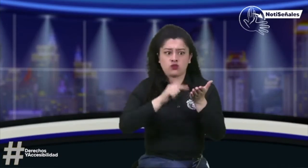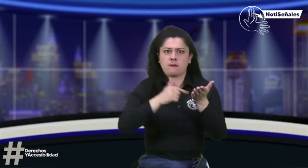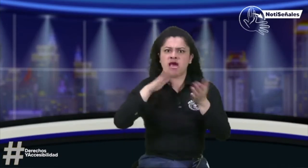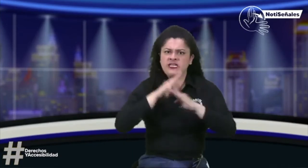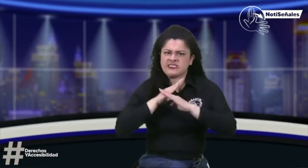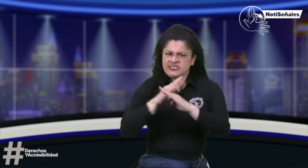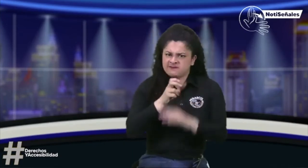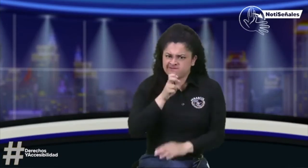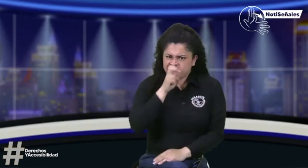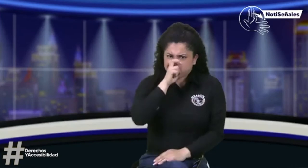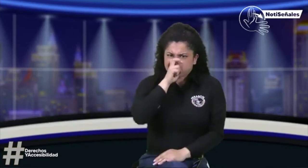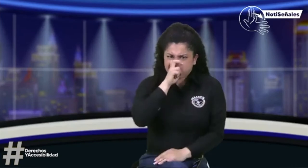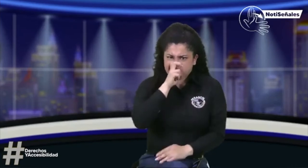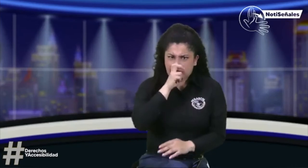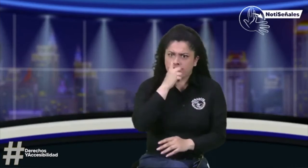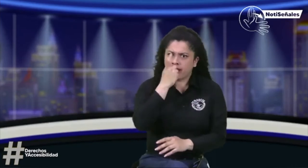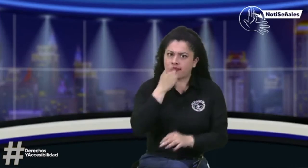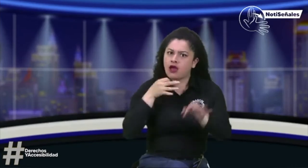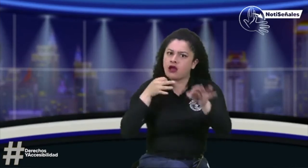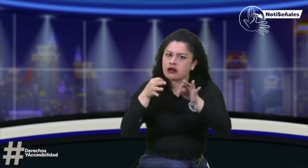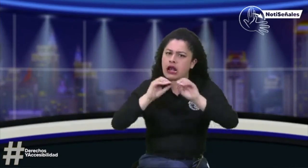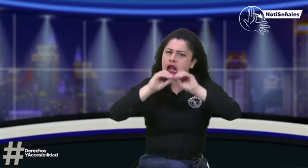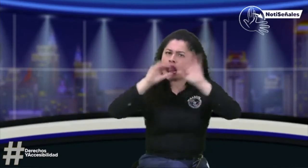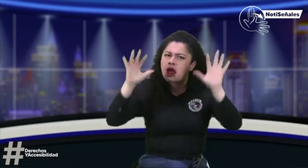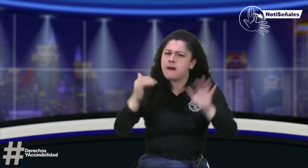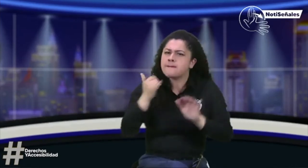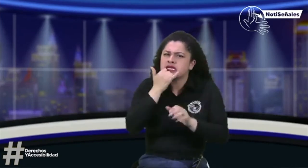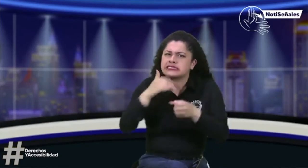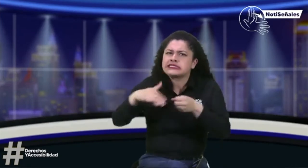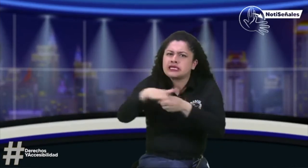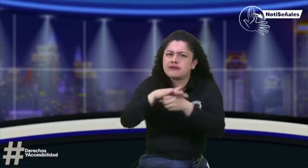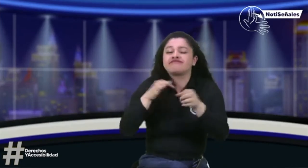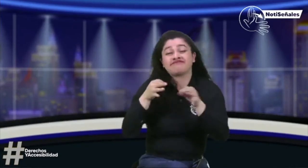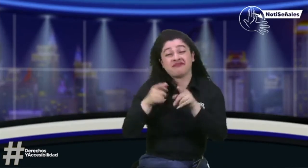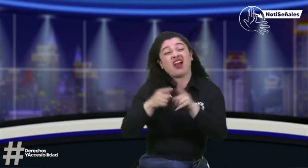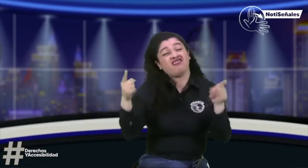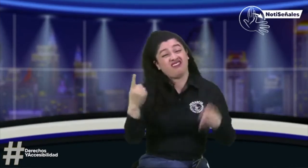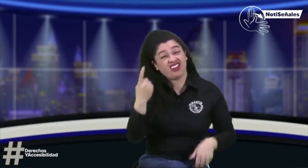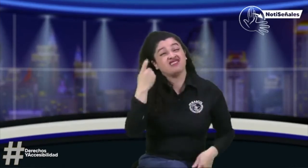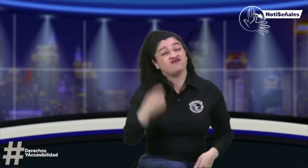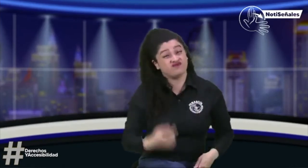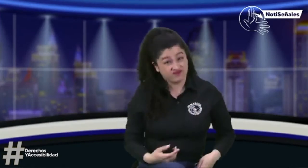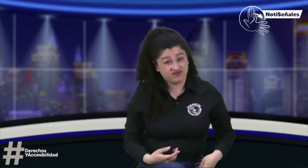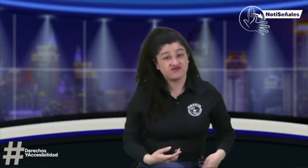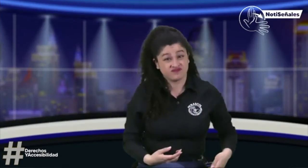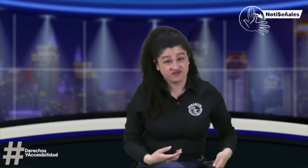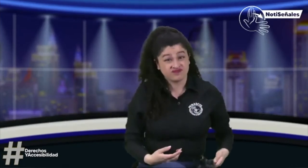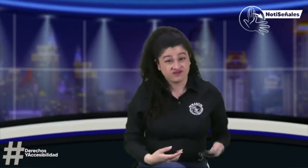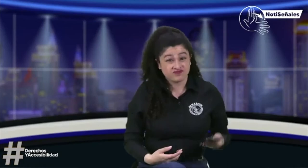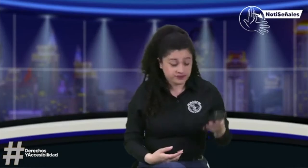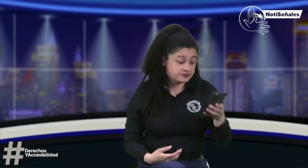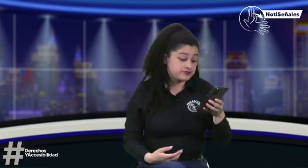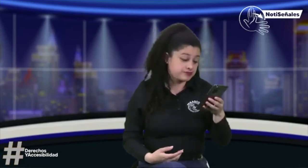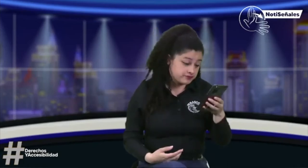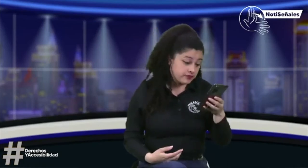Vemos que en la registraduría es bien difícil la accesibilidad y no hay claridad. Falta accesibilidad. Claro que sí.